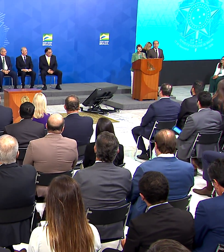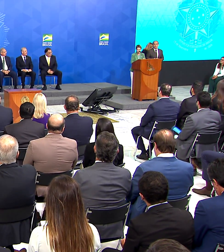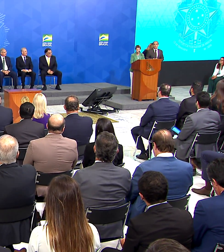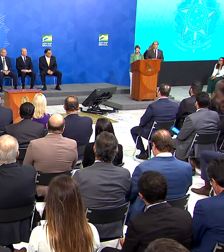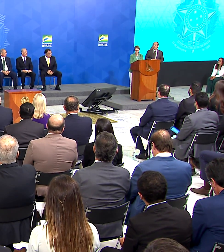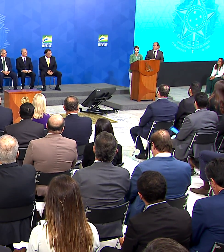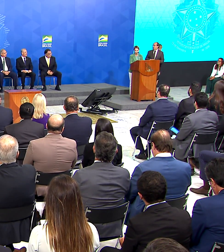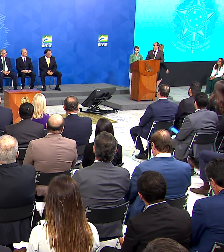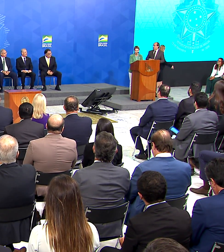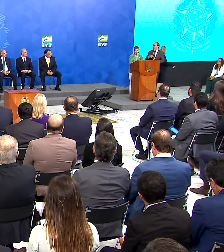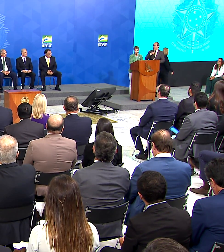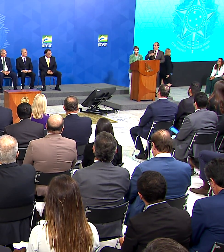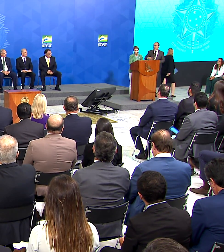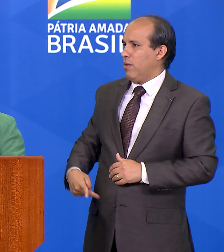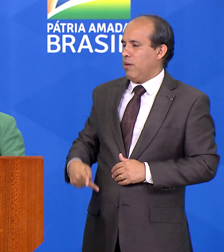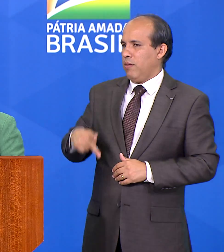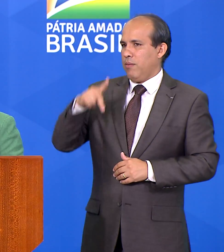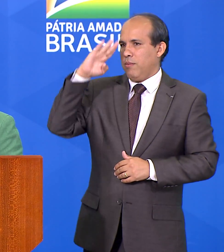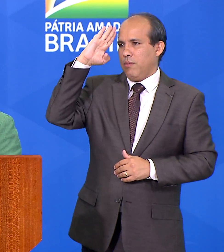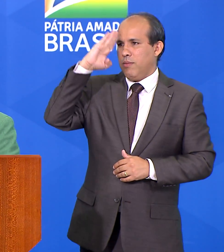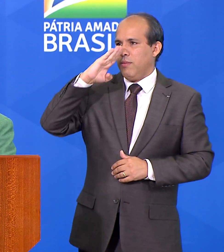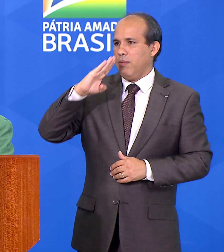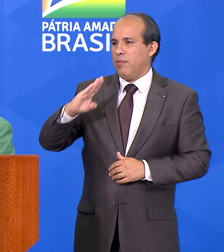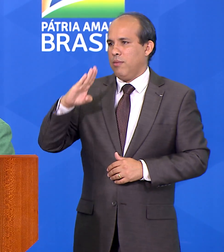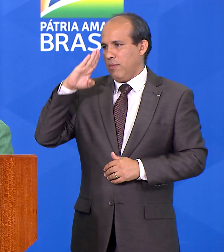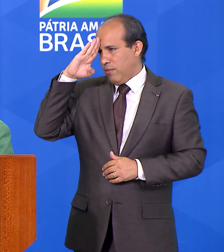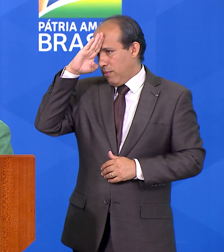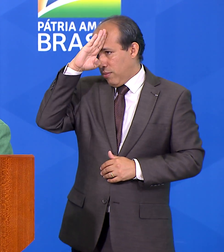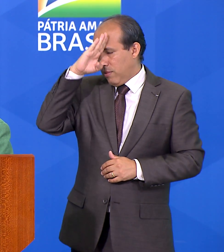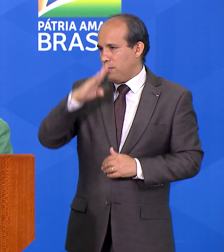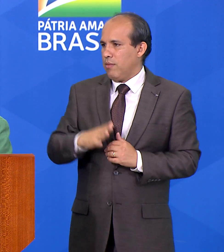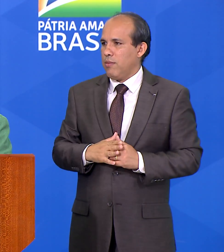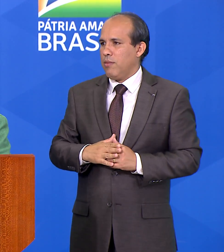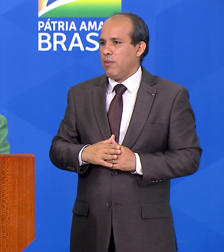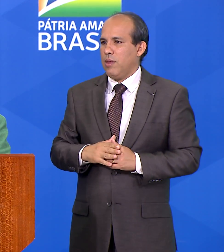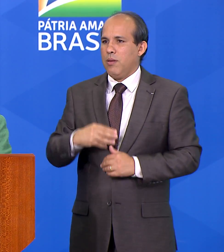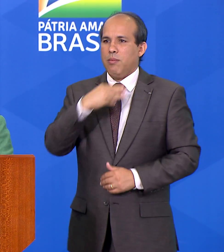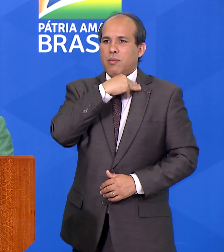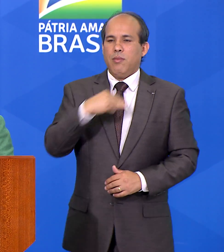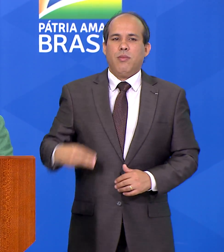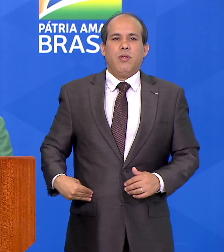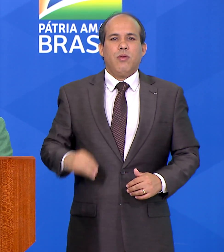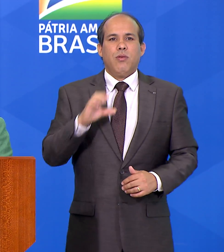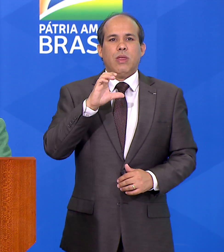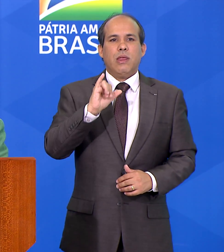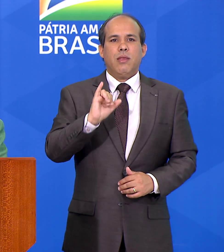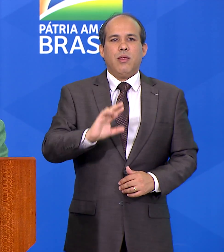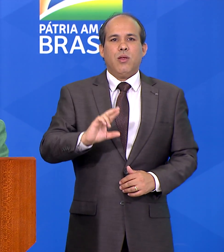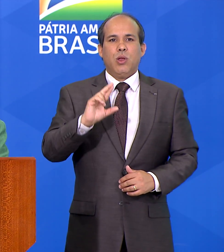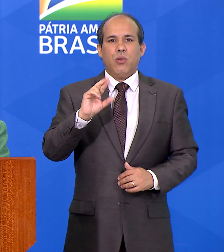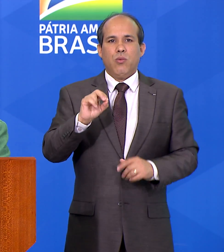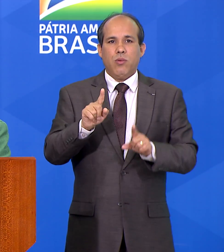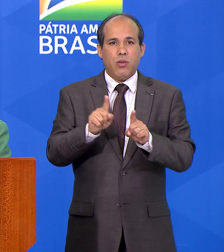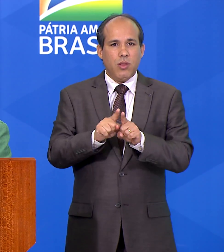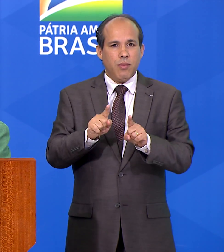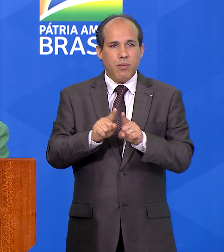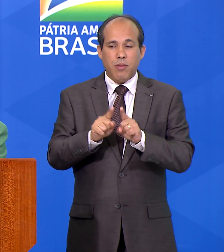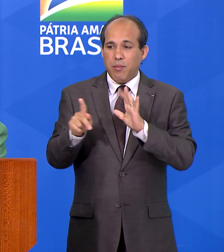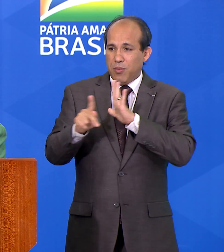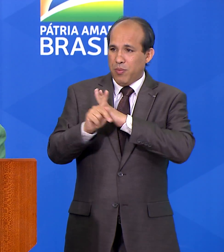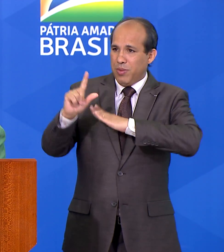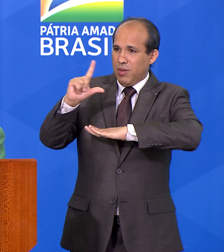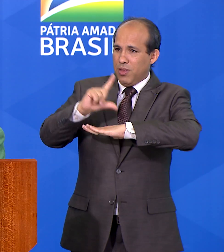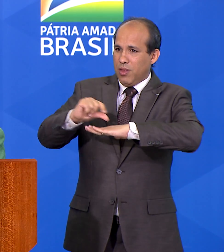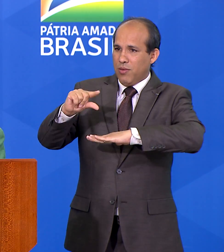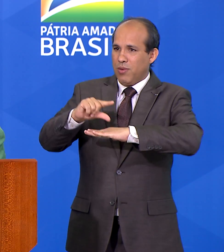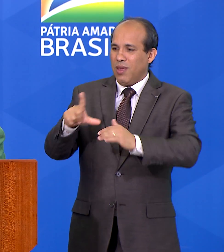Presidente Jair Bolsonaro, ministro Ciro Nogueira, nosso ministro da Casa Civil, e